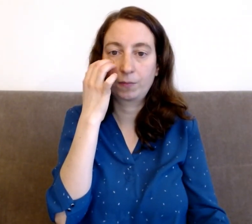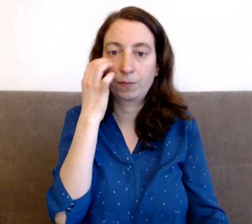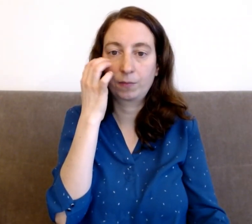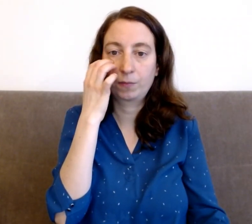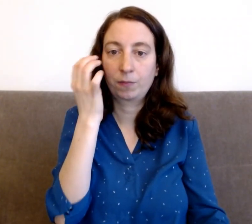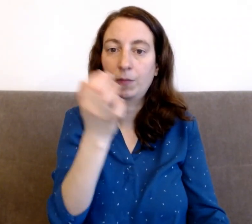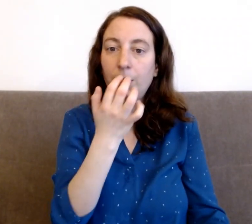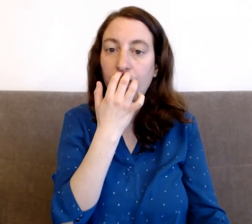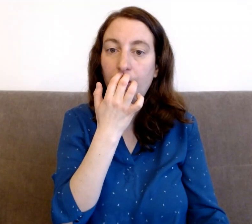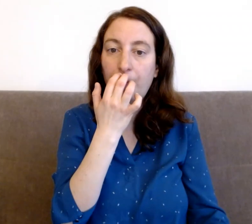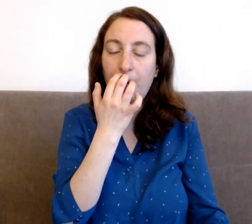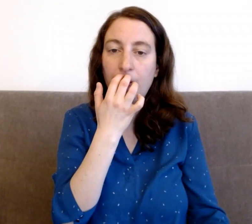je suis capable.